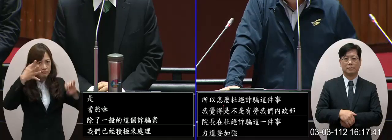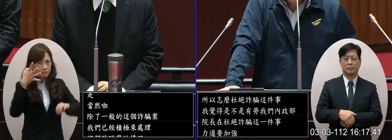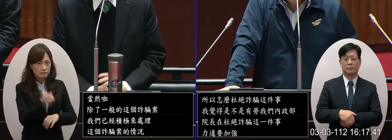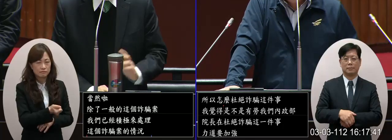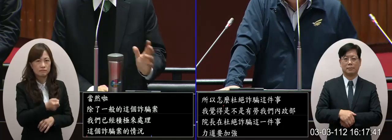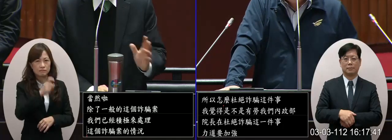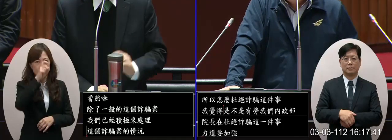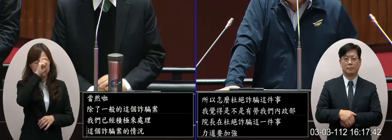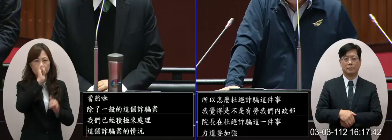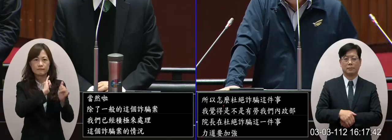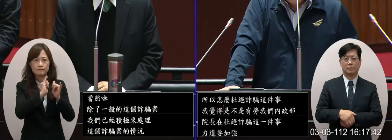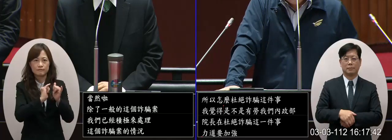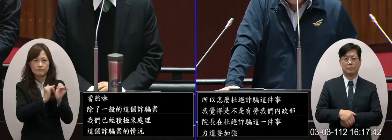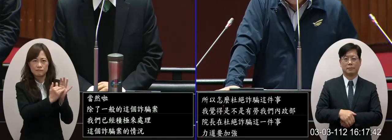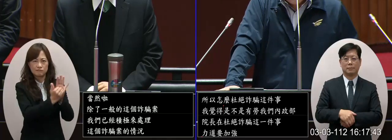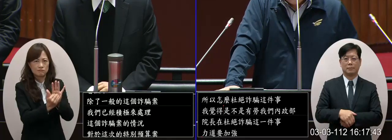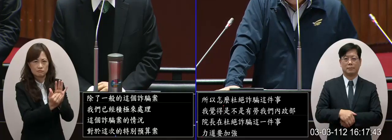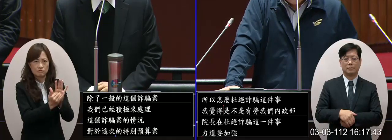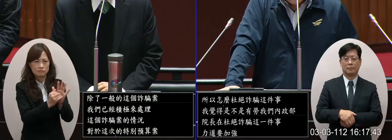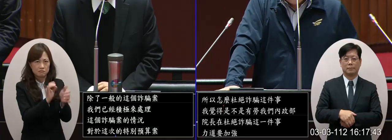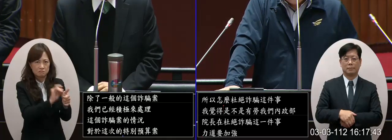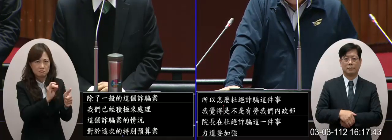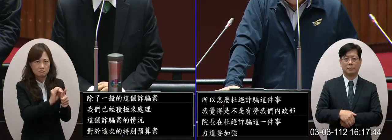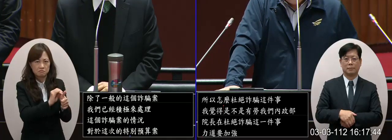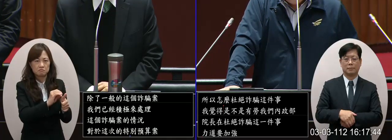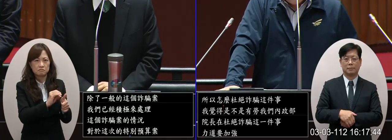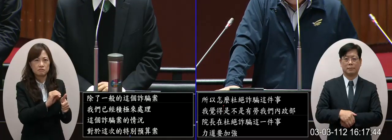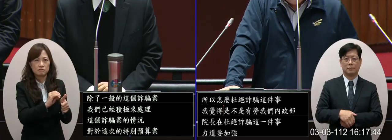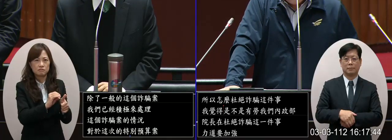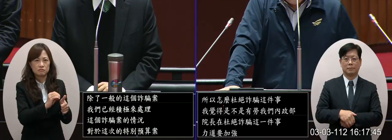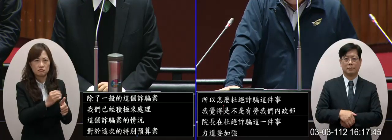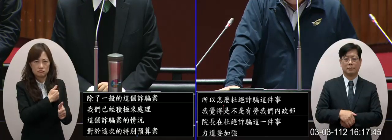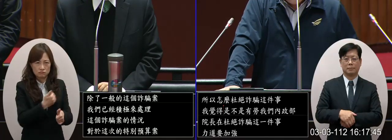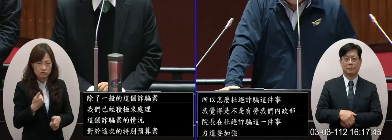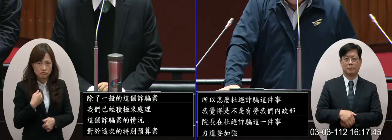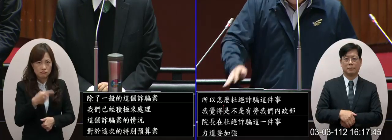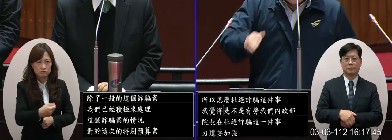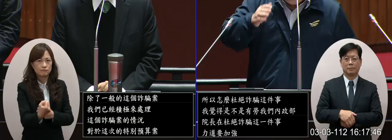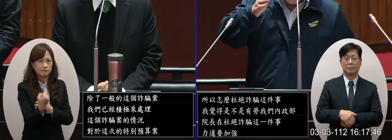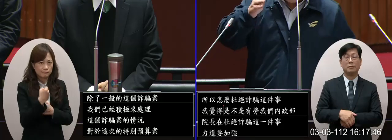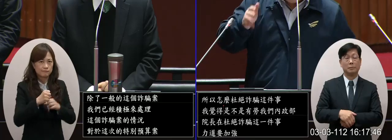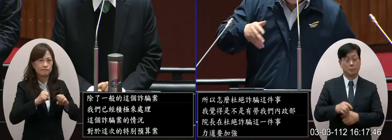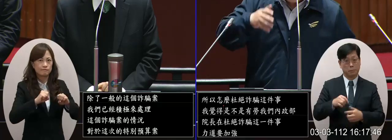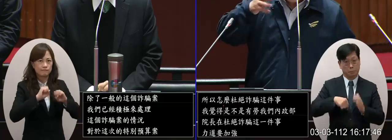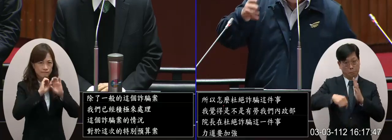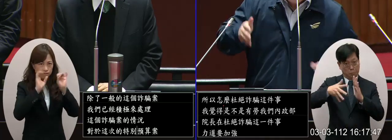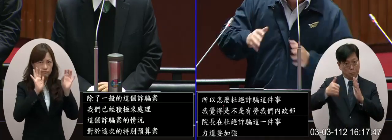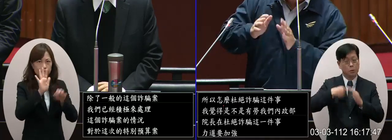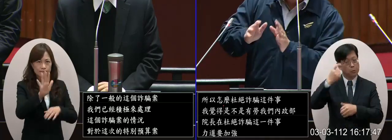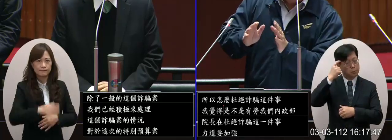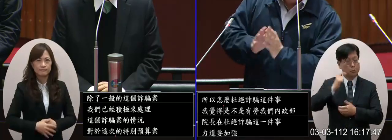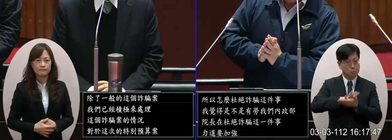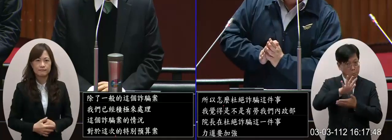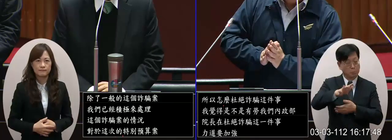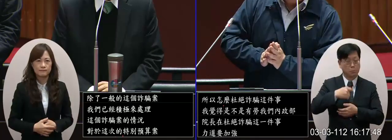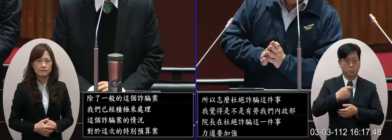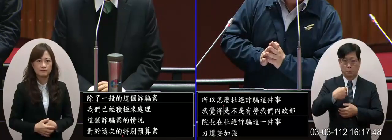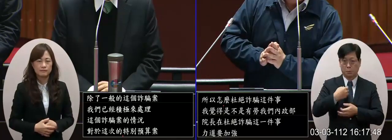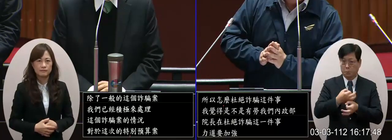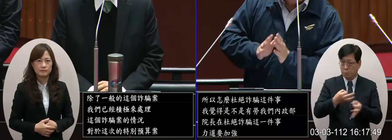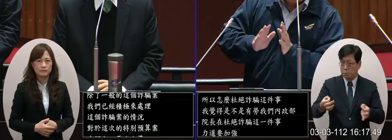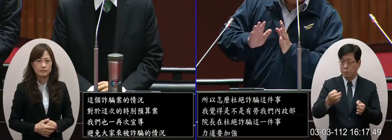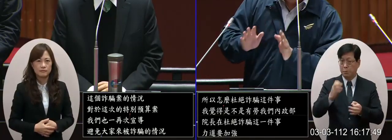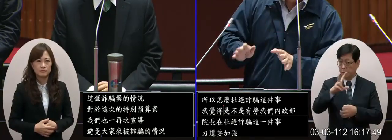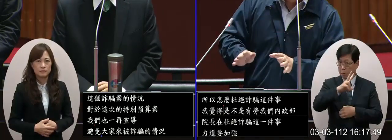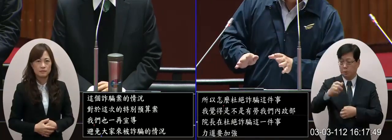來避免被詐騙的情況那這個我們有加強來宣導所以院長我想未來怎麼發放的